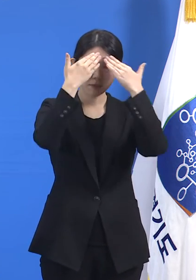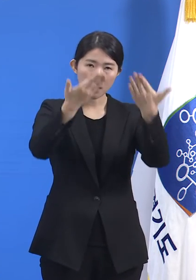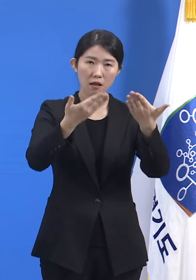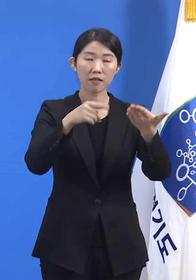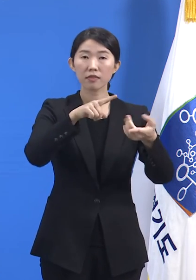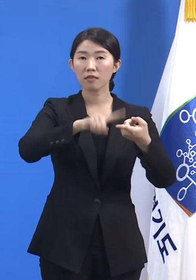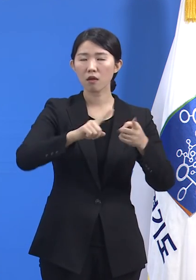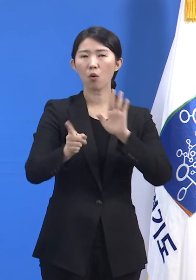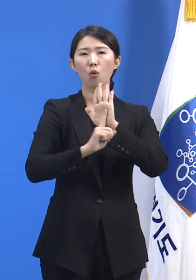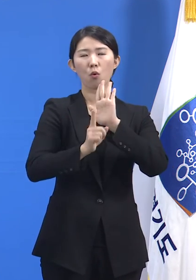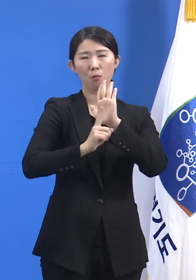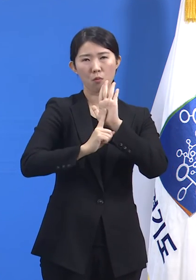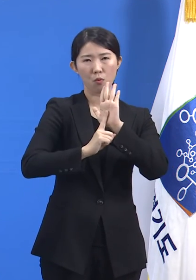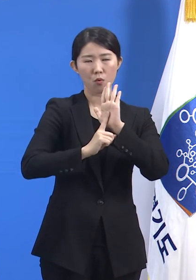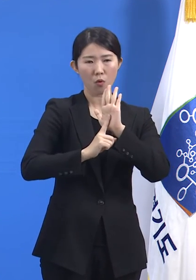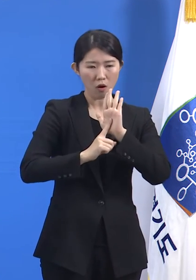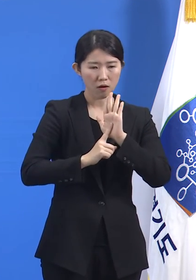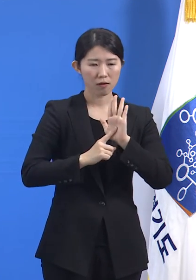검사를 유도해 가겠습니다.